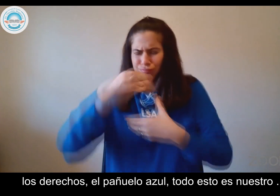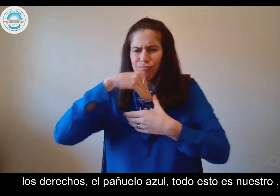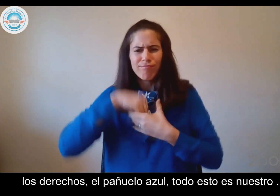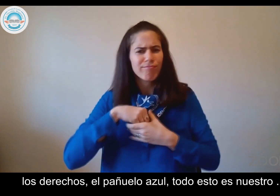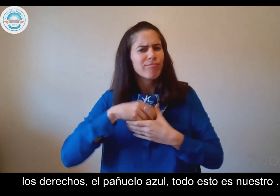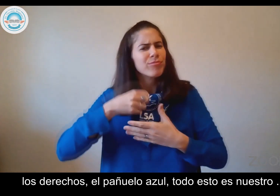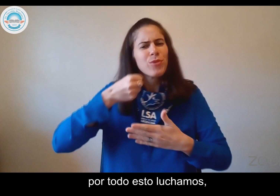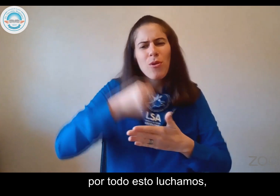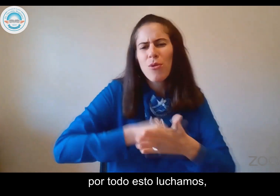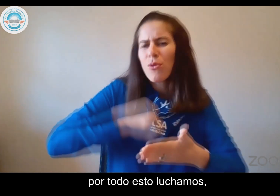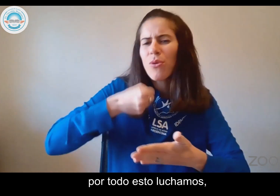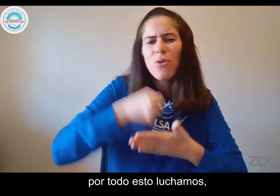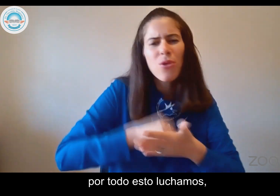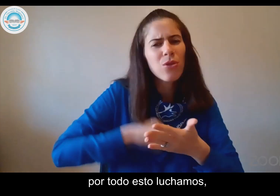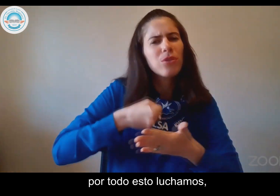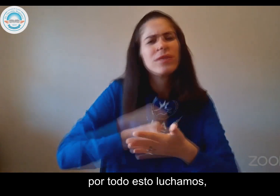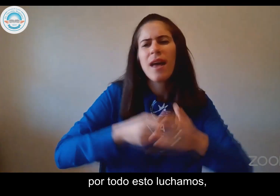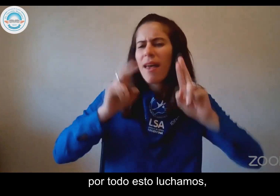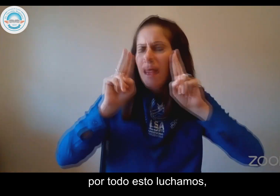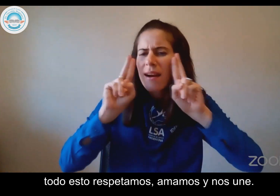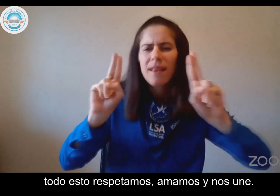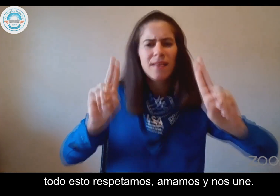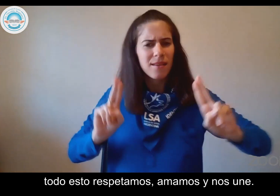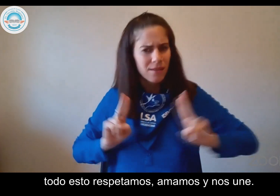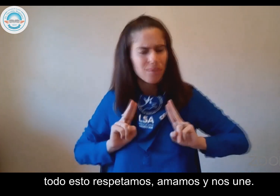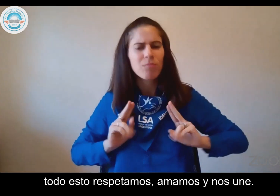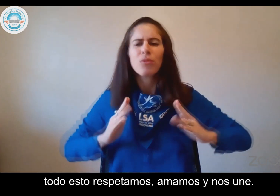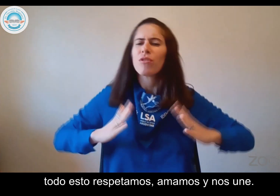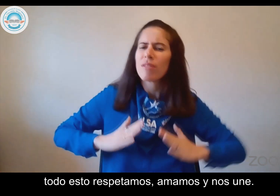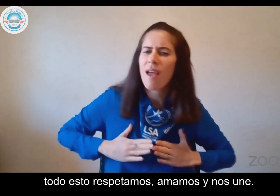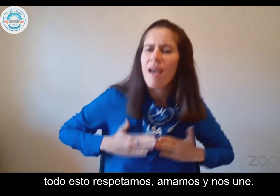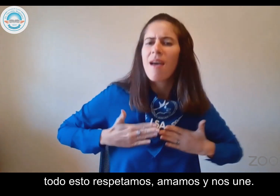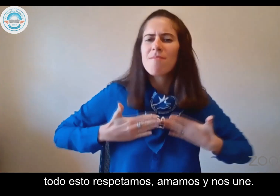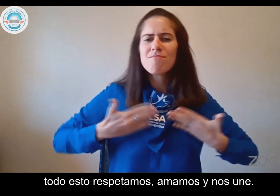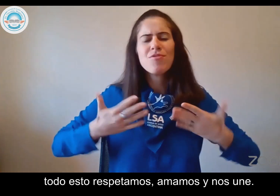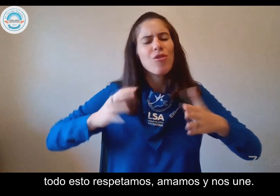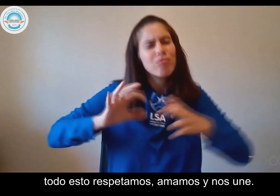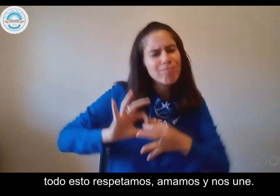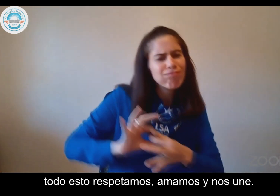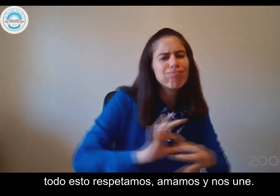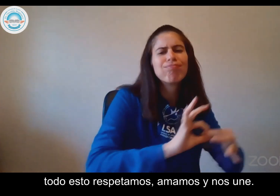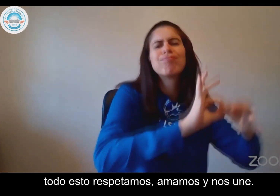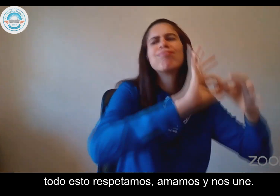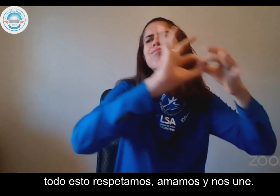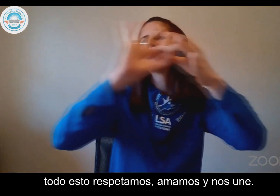esto es nuestro. Por todo esto luchamos, todo esto respetamos, amamos y nos une.